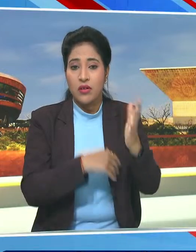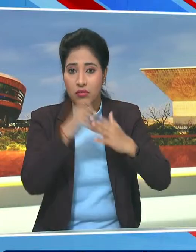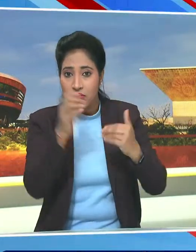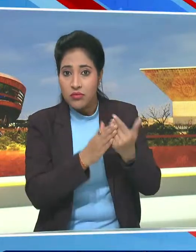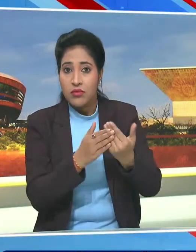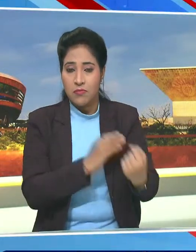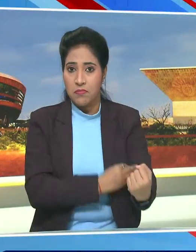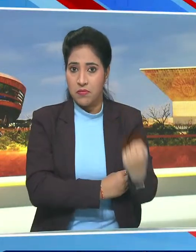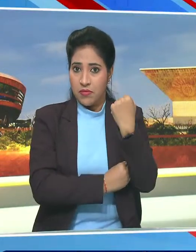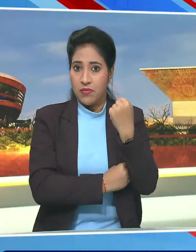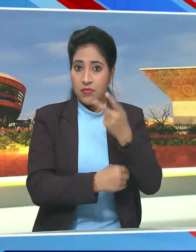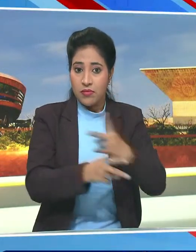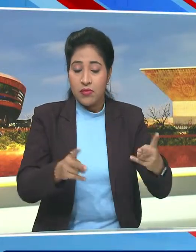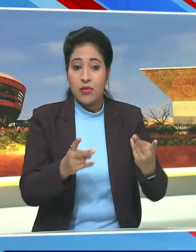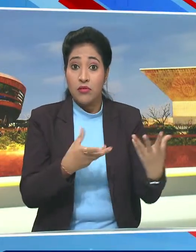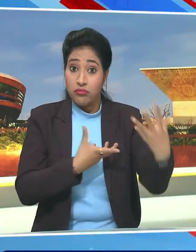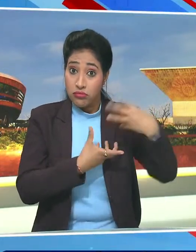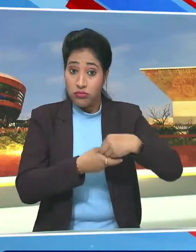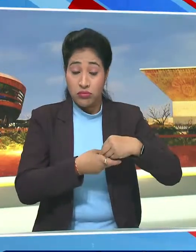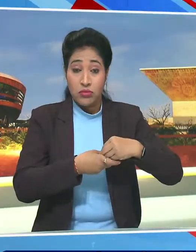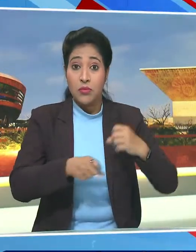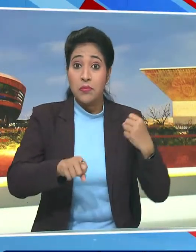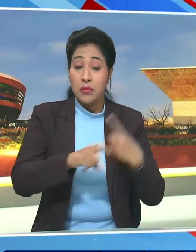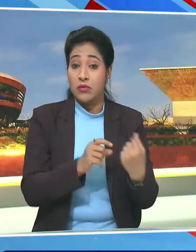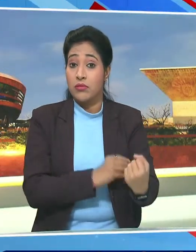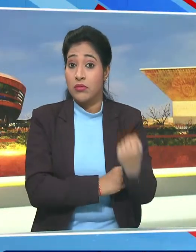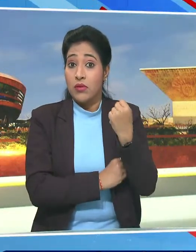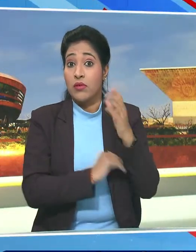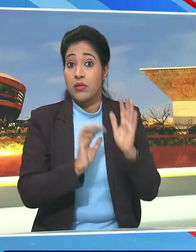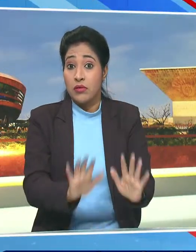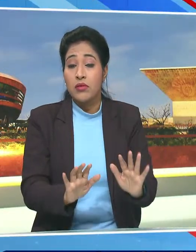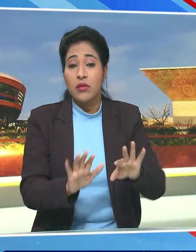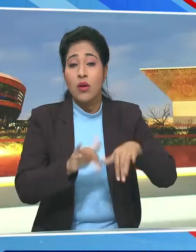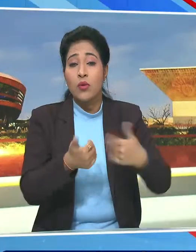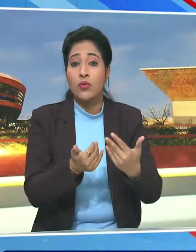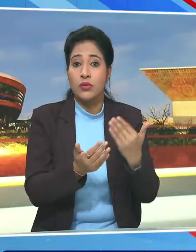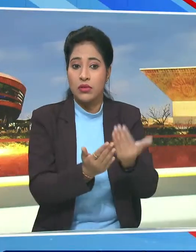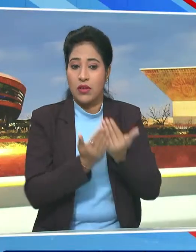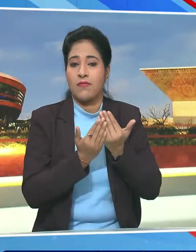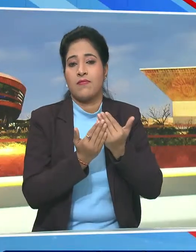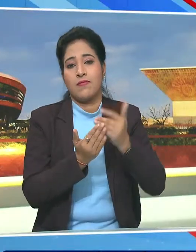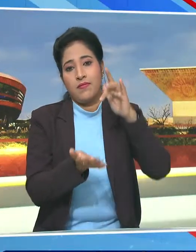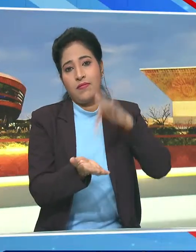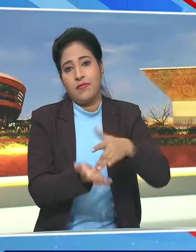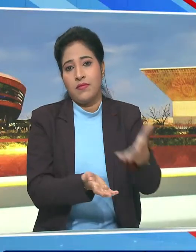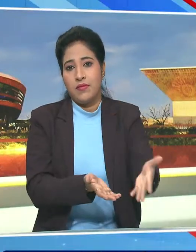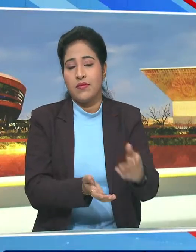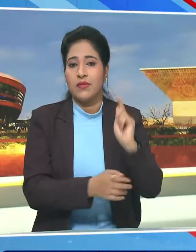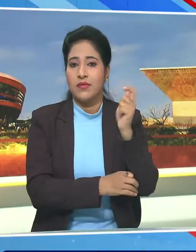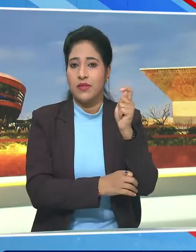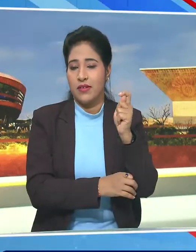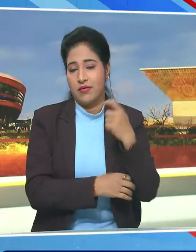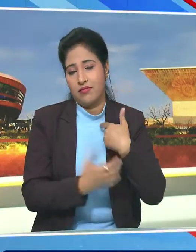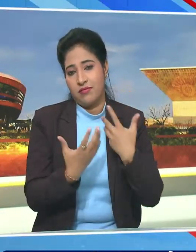capabilities that require green energy can have a safe place in Kenya